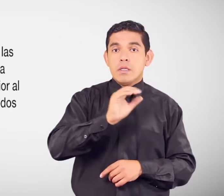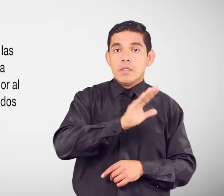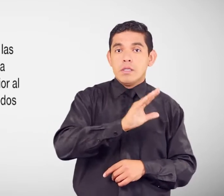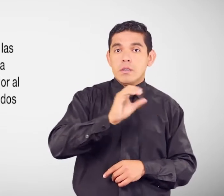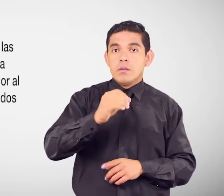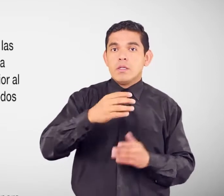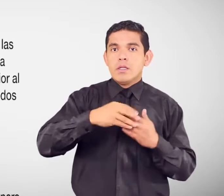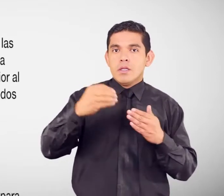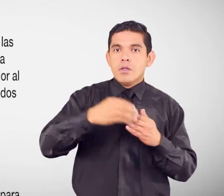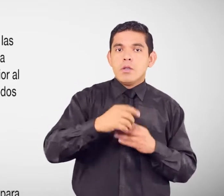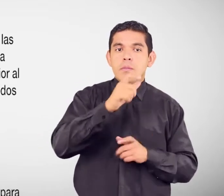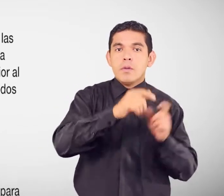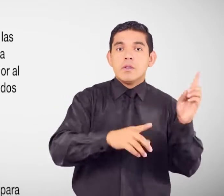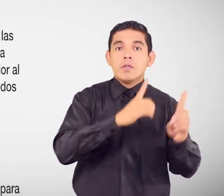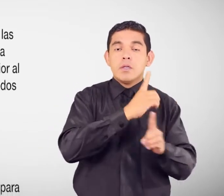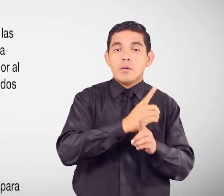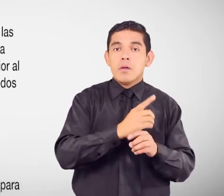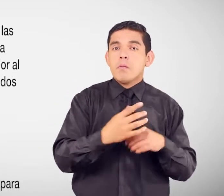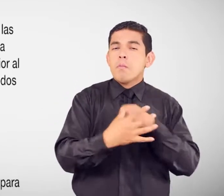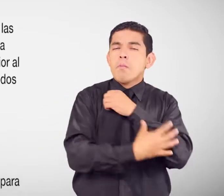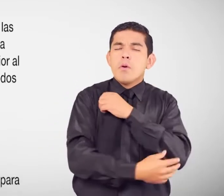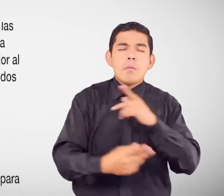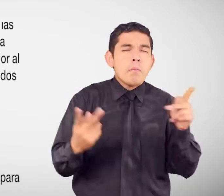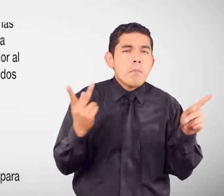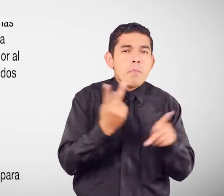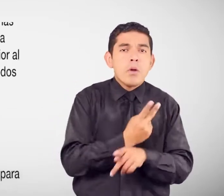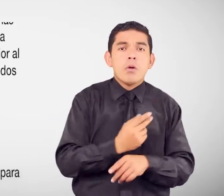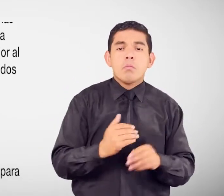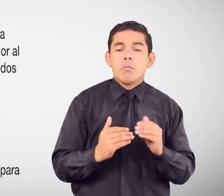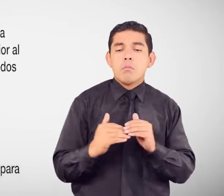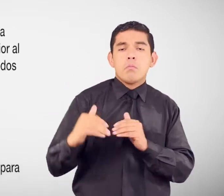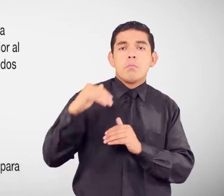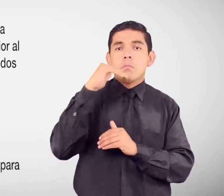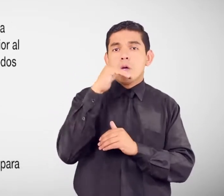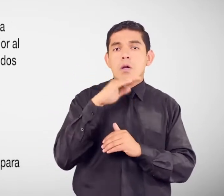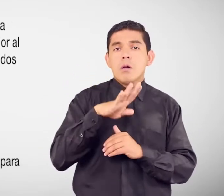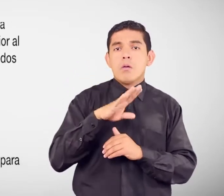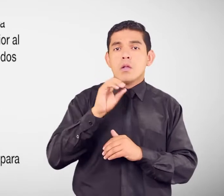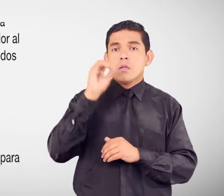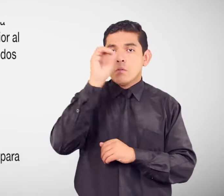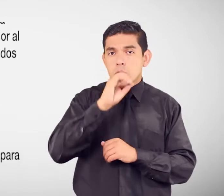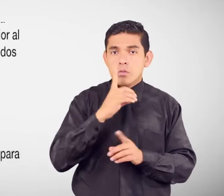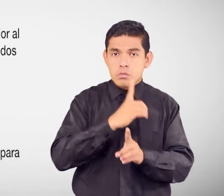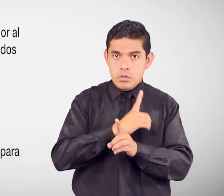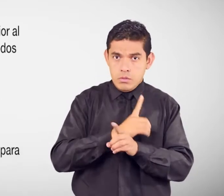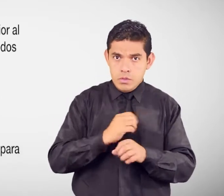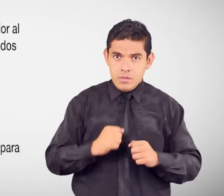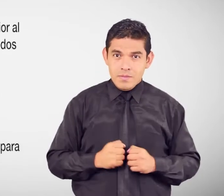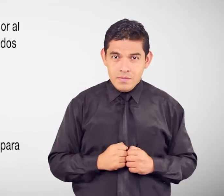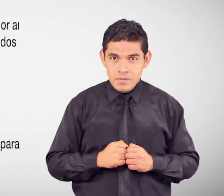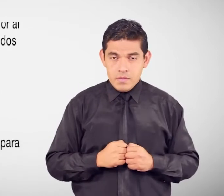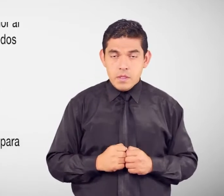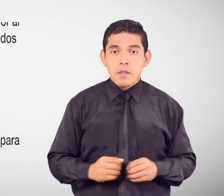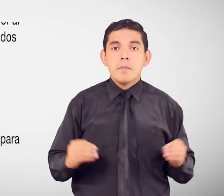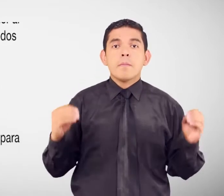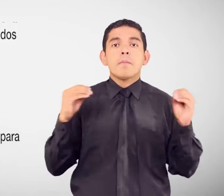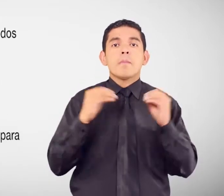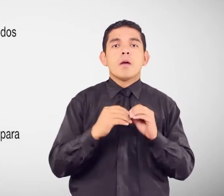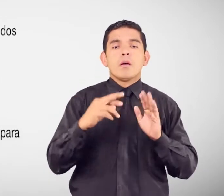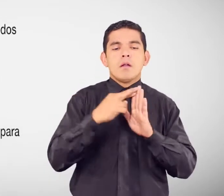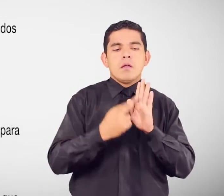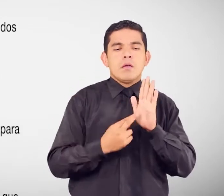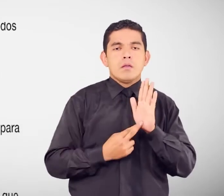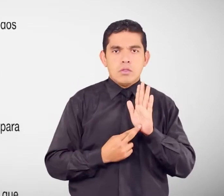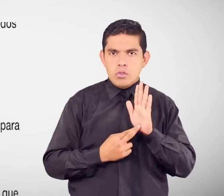Al 40% De discapacidad Debe cumplir Todos los requisitos De la norma técnica Establecida por el MIES Para